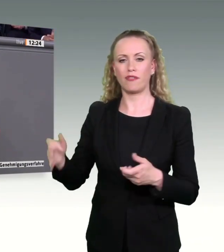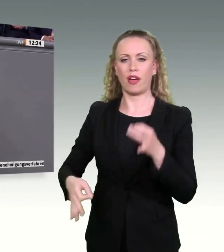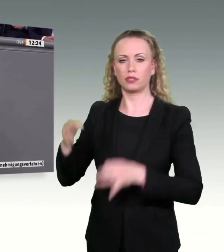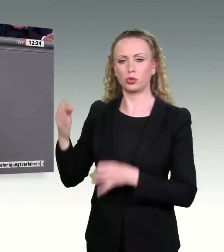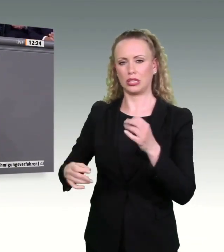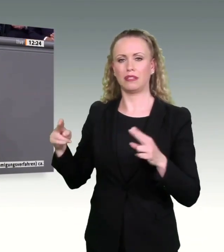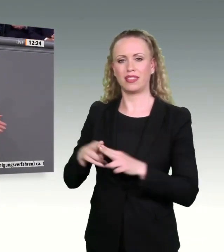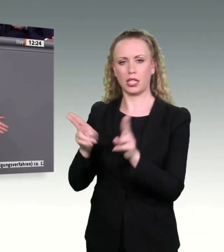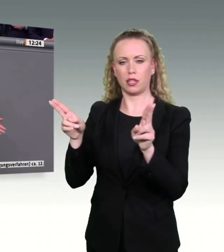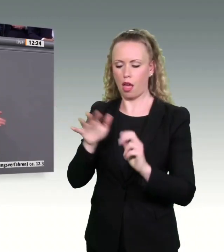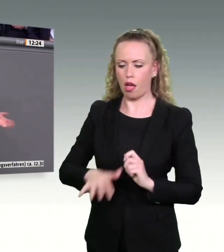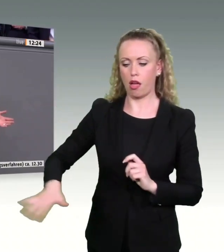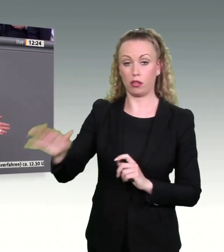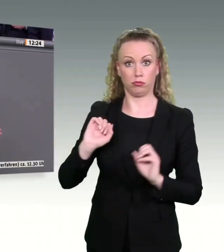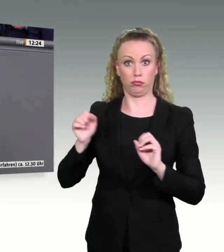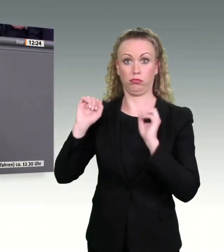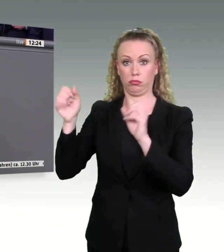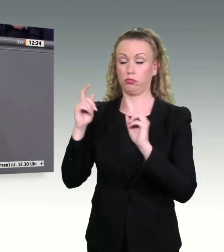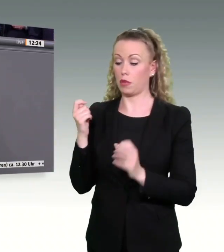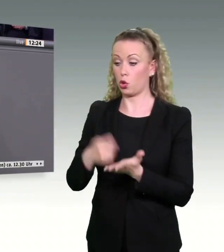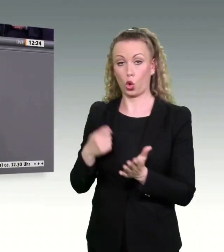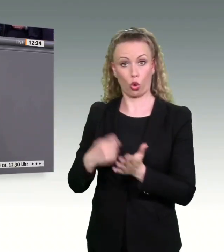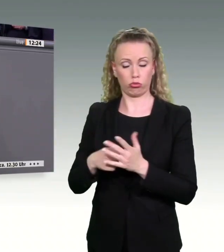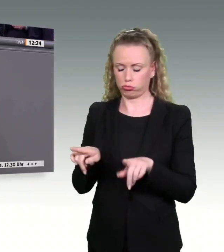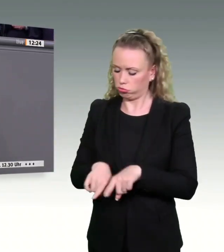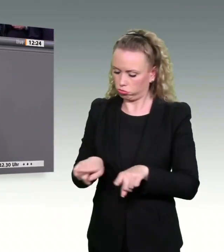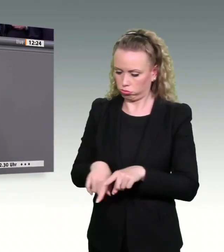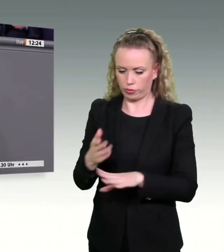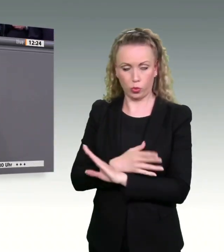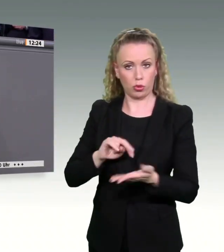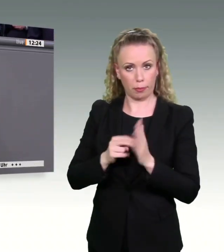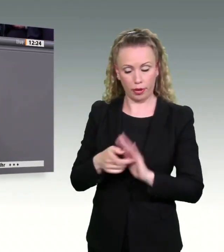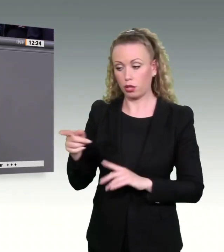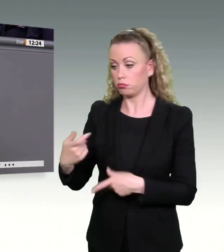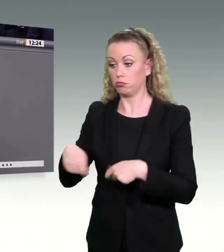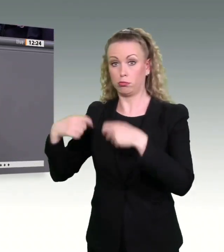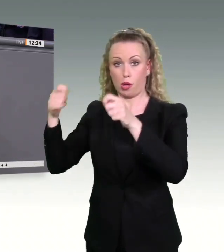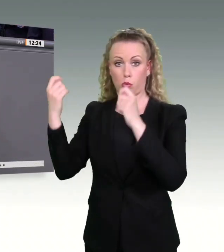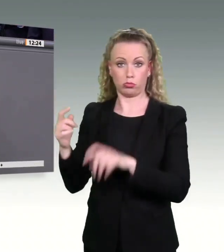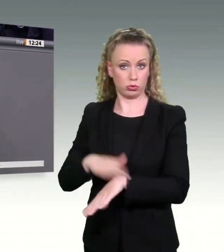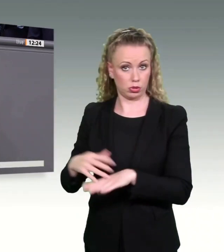Team Ehrgeiz, Baukosten wie geplant, Bauzeit 2 Jahre. Das Zauberwort